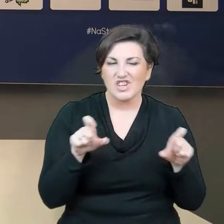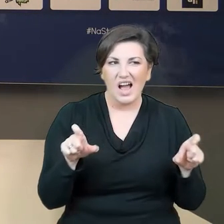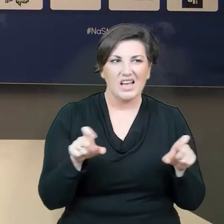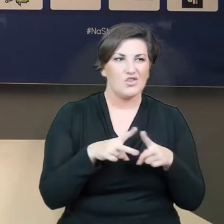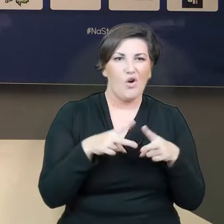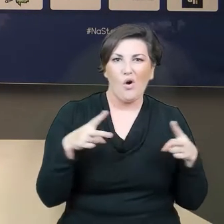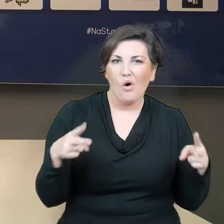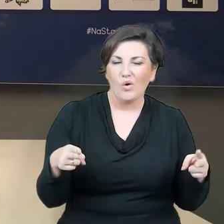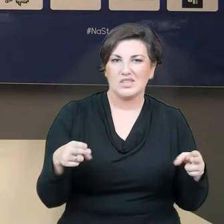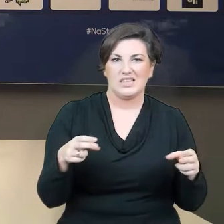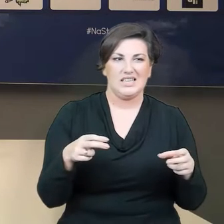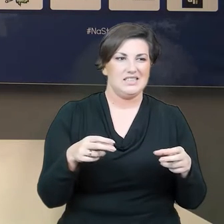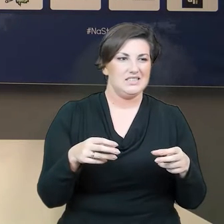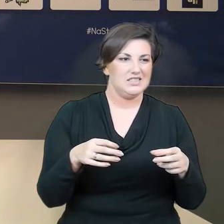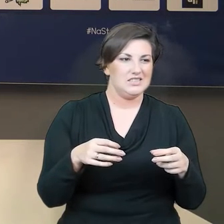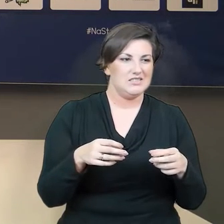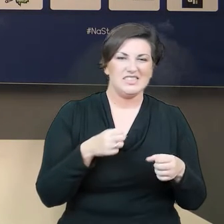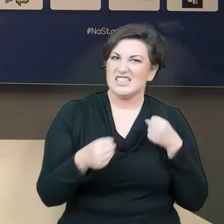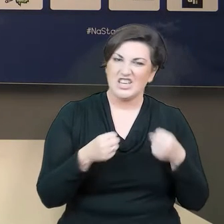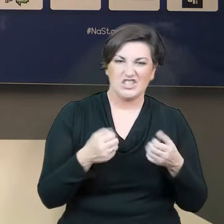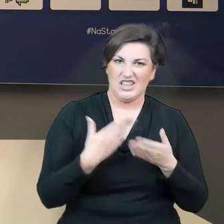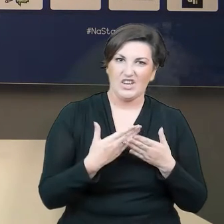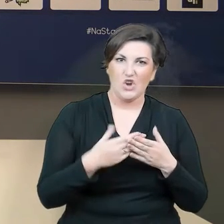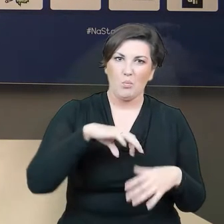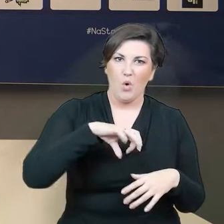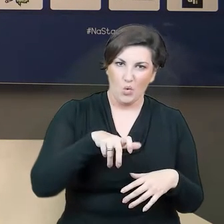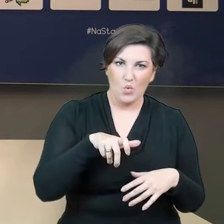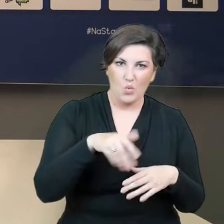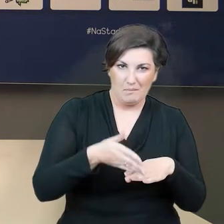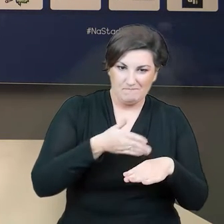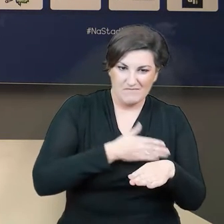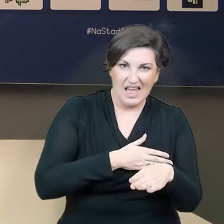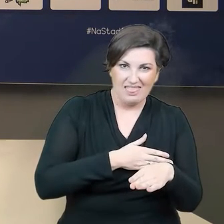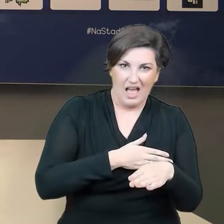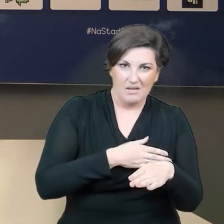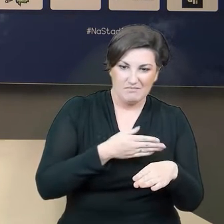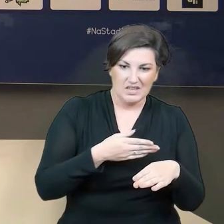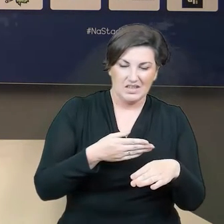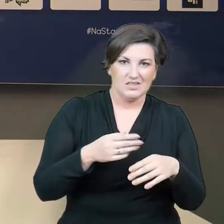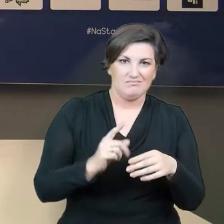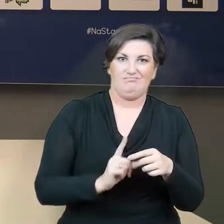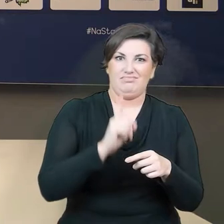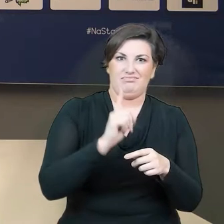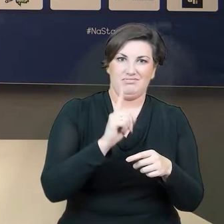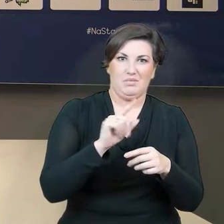grupa, która jest przed nami nie odskoczyła za daleko. A więc zdajemy sobie sprawę, że